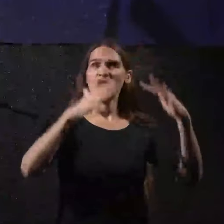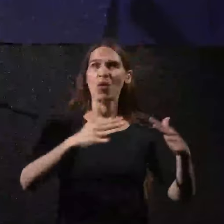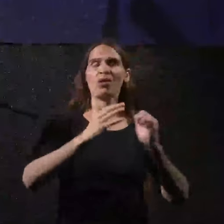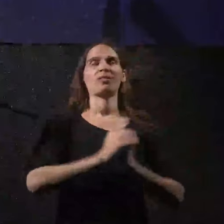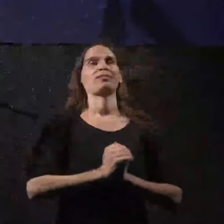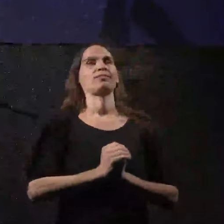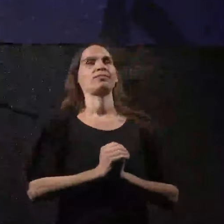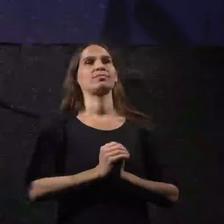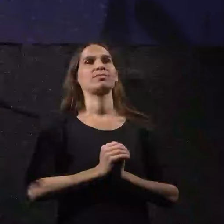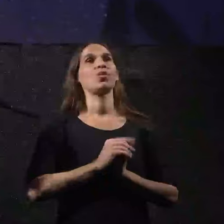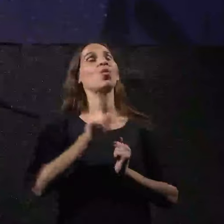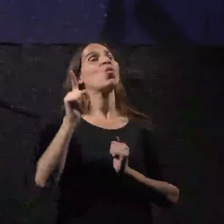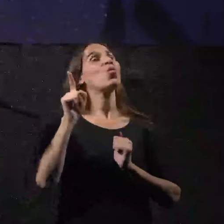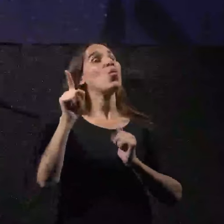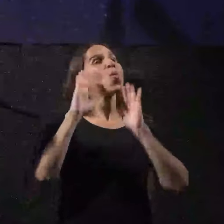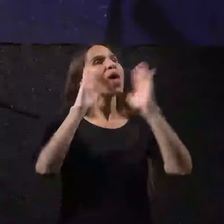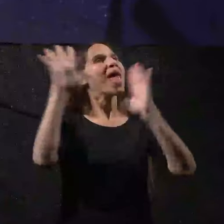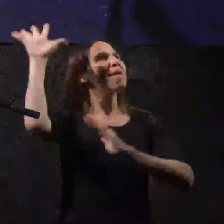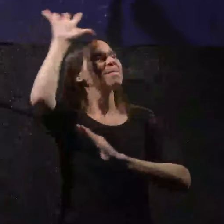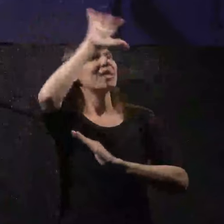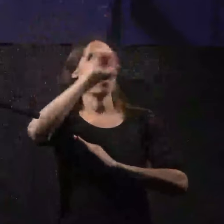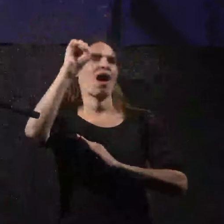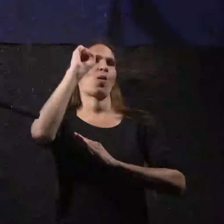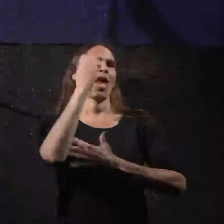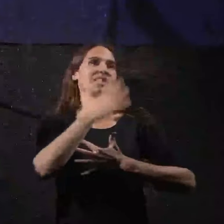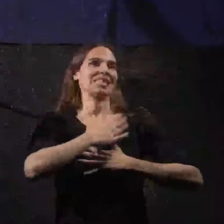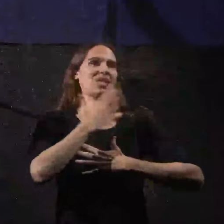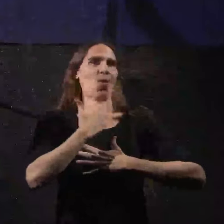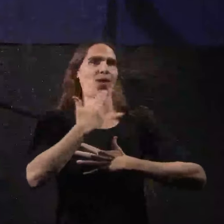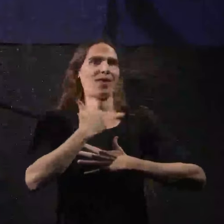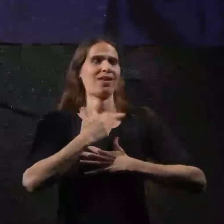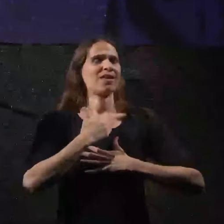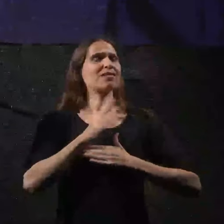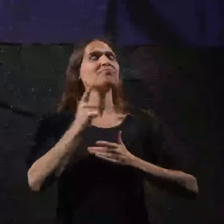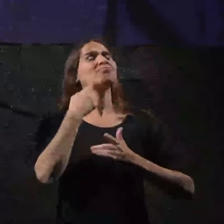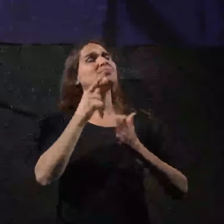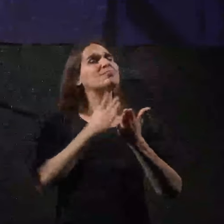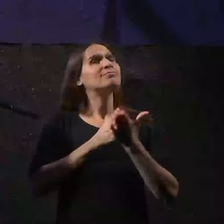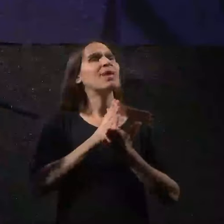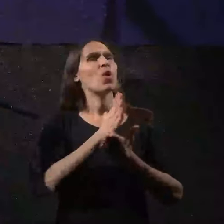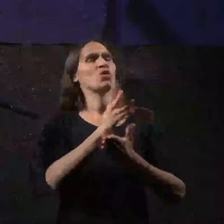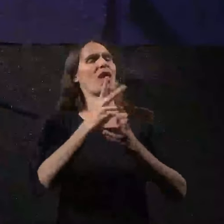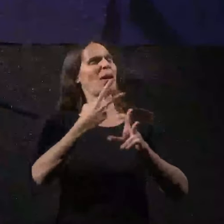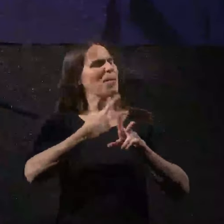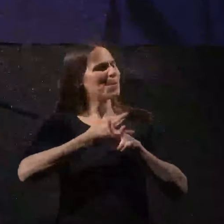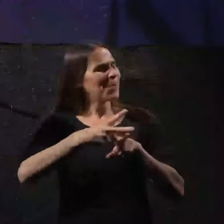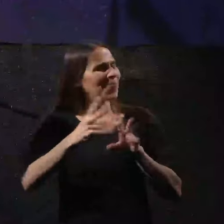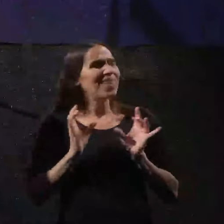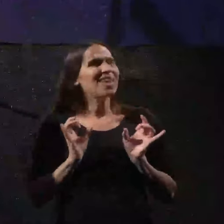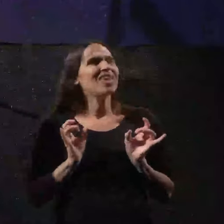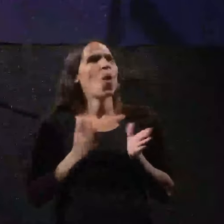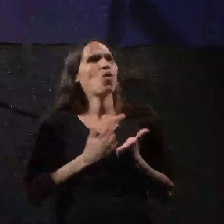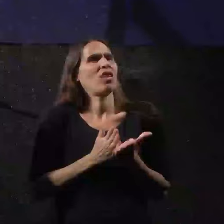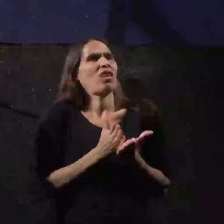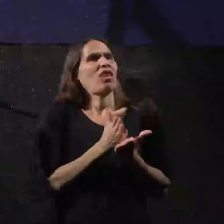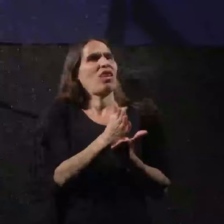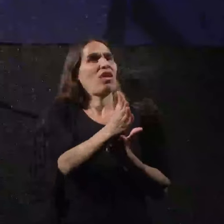הוא האמין ברעיון הציוני ביושר בניקיון כפיים